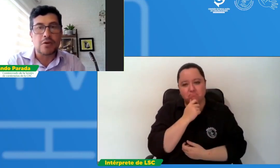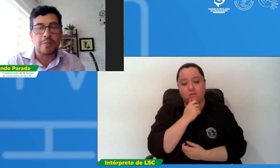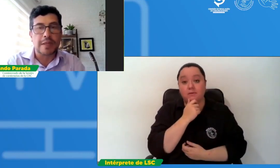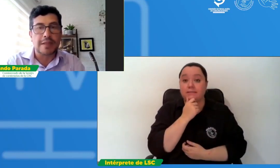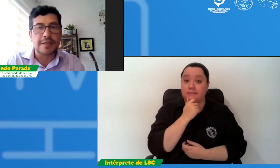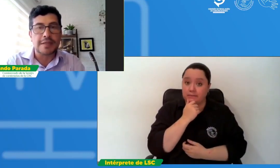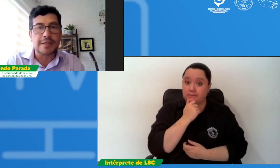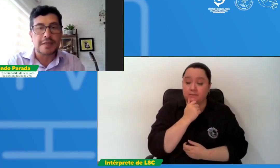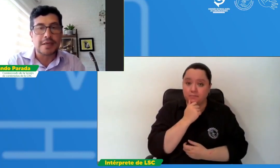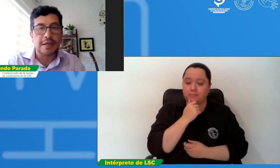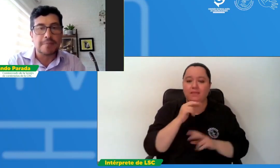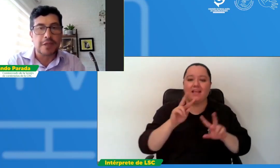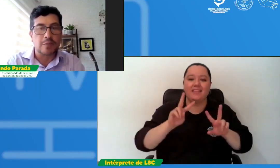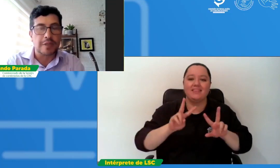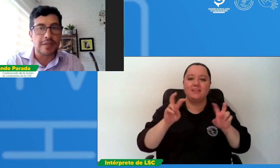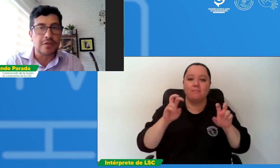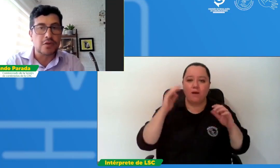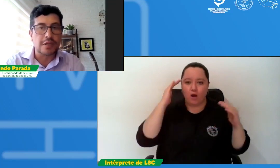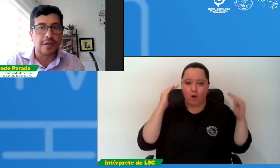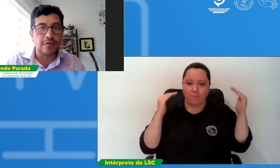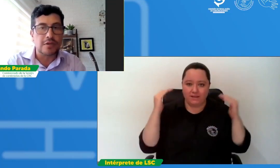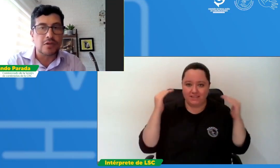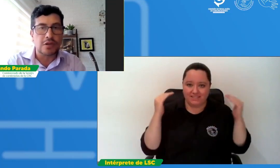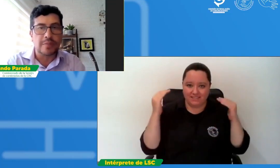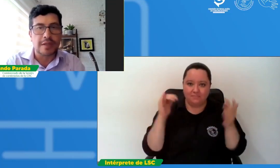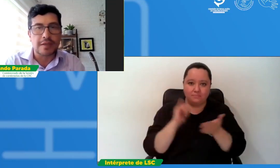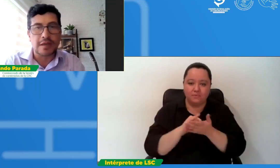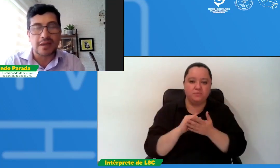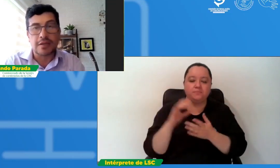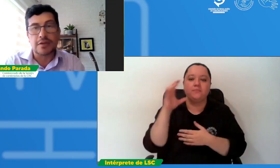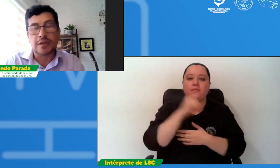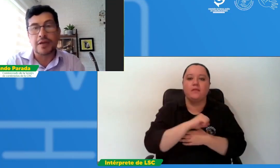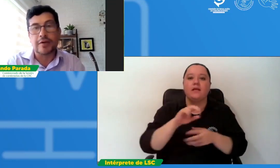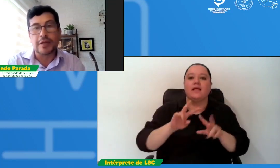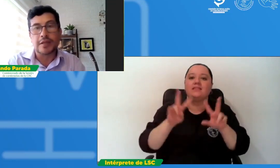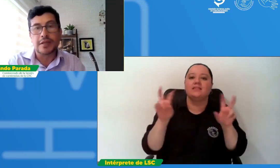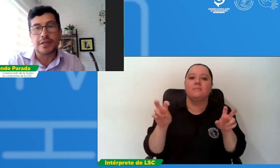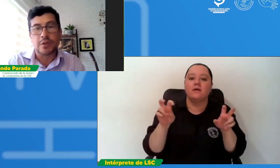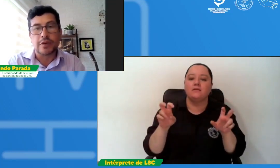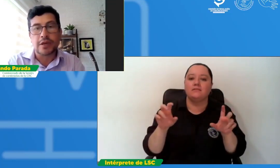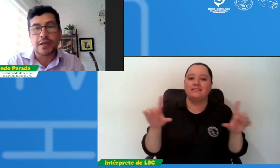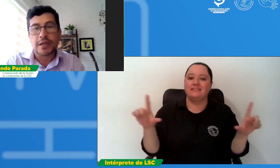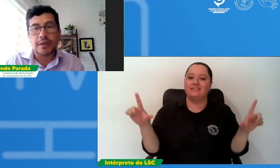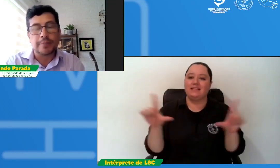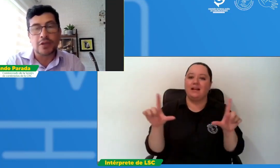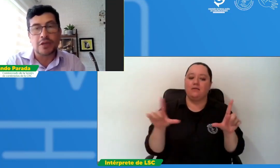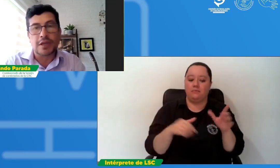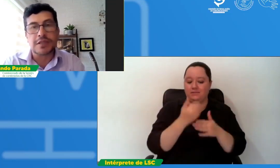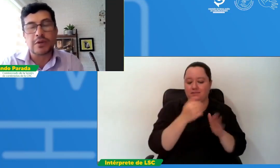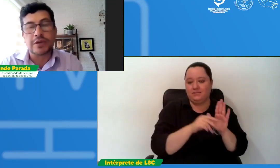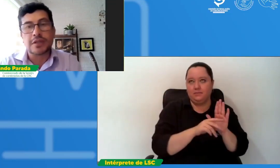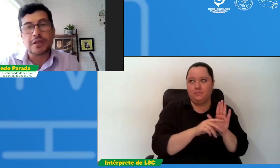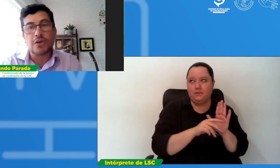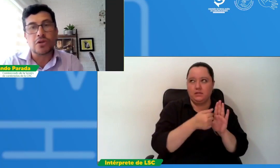competencias es que las competencias sobre televisión a partir de la 20-19 perdón, de la 19-78